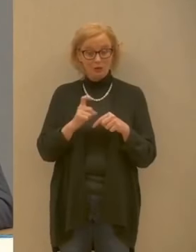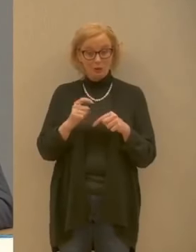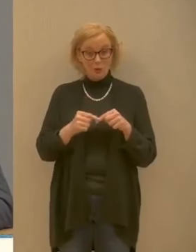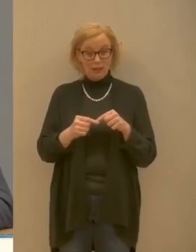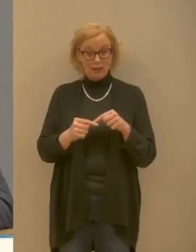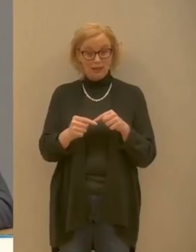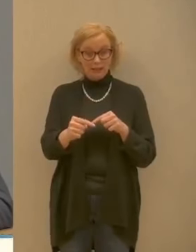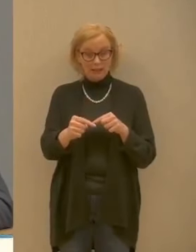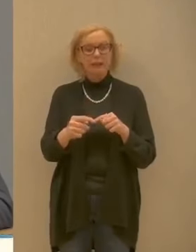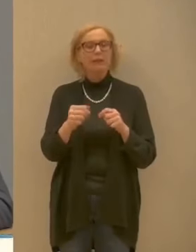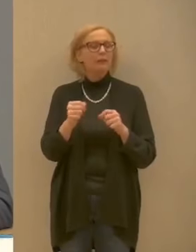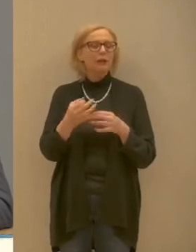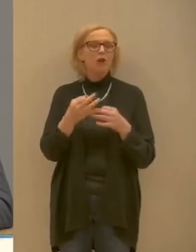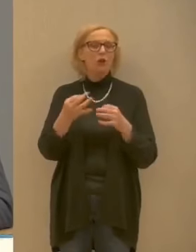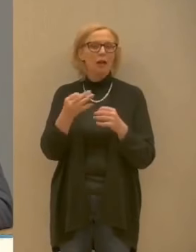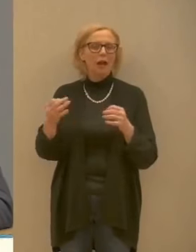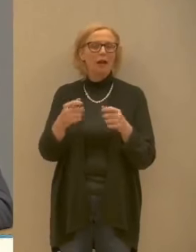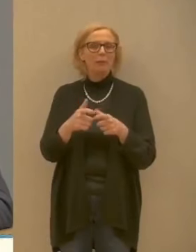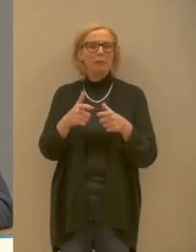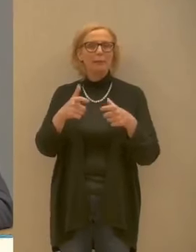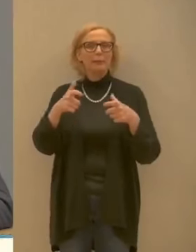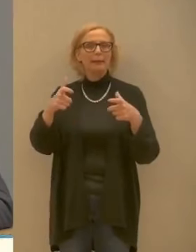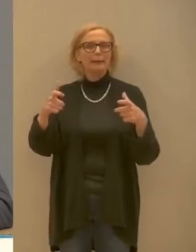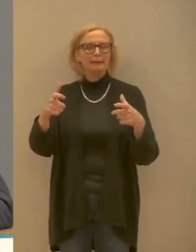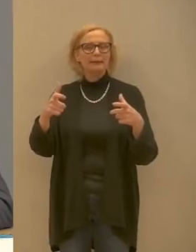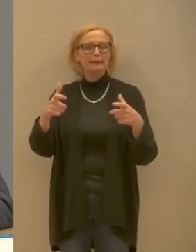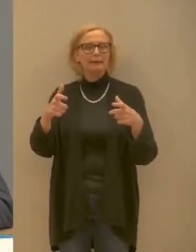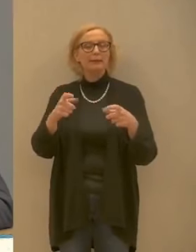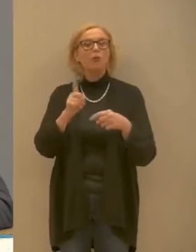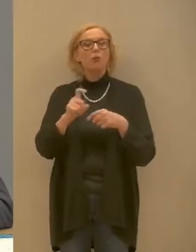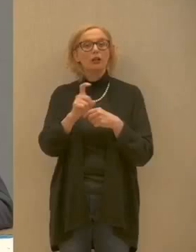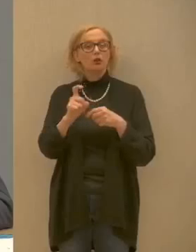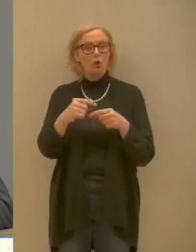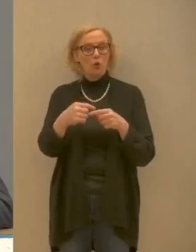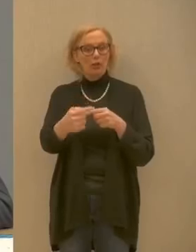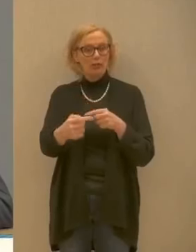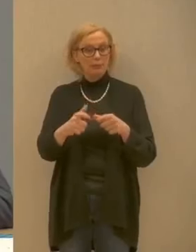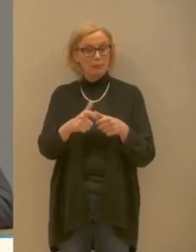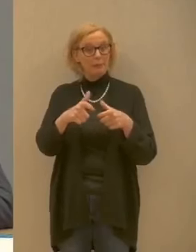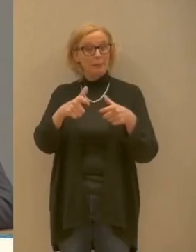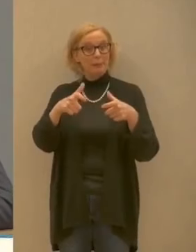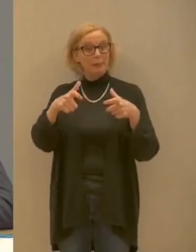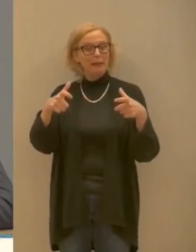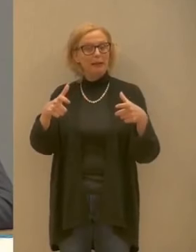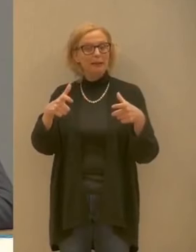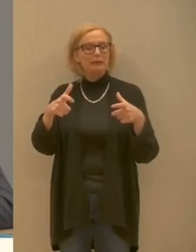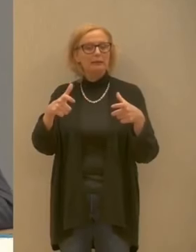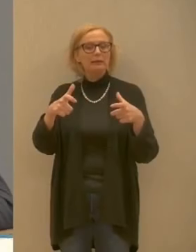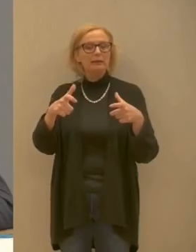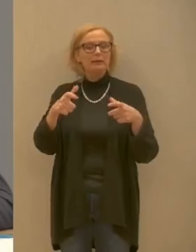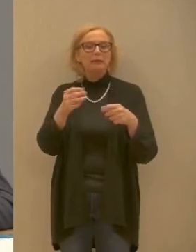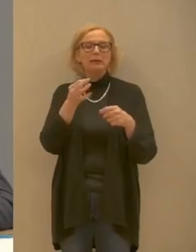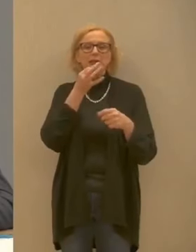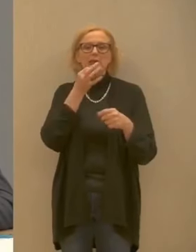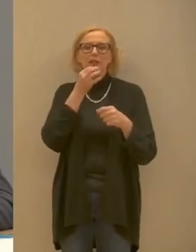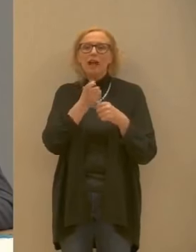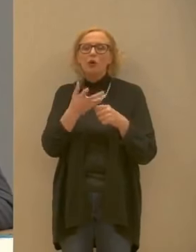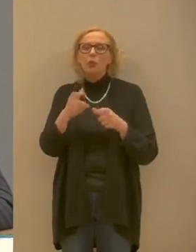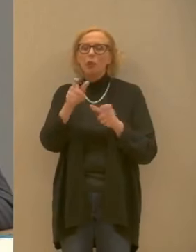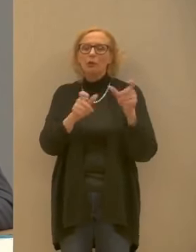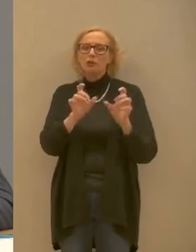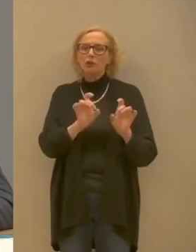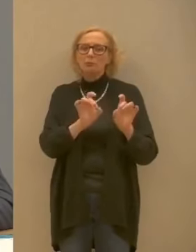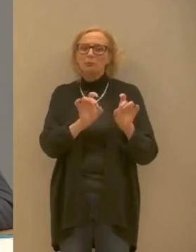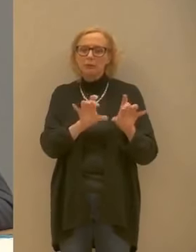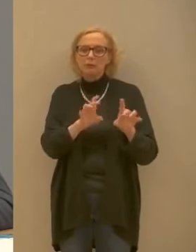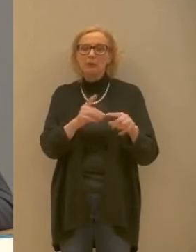c'è, come quella di oggi, e quella che ci aspettiamo nei prossimi giorni. E crescita non vuol dire solo numero di contagi, vuol dire